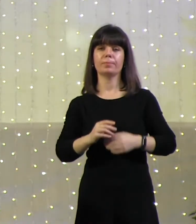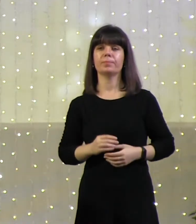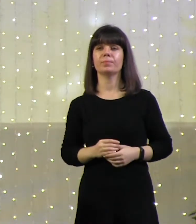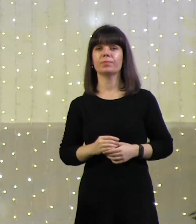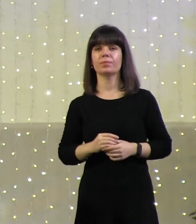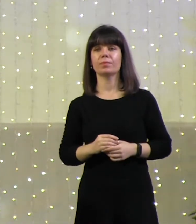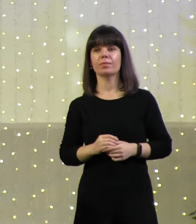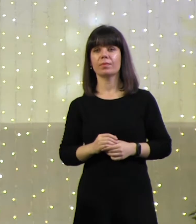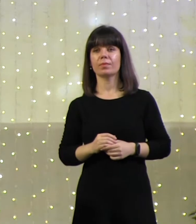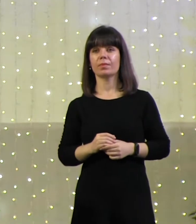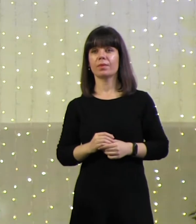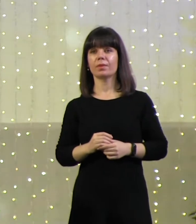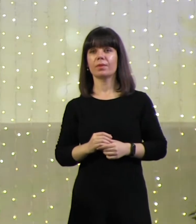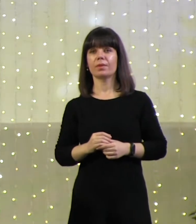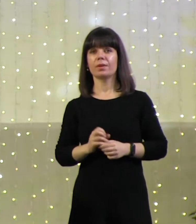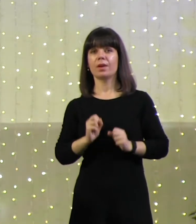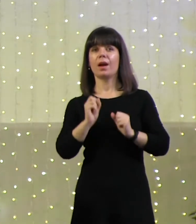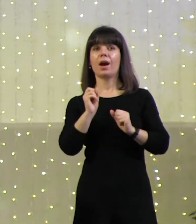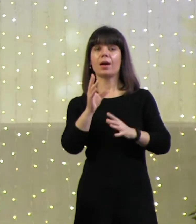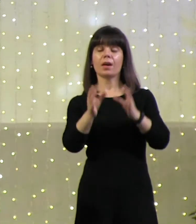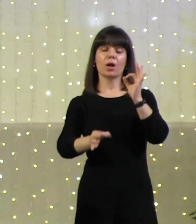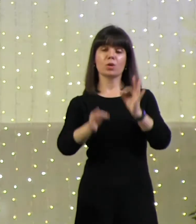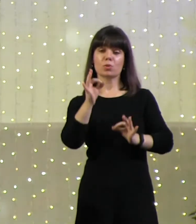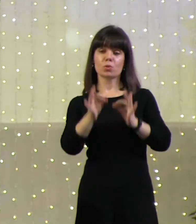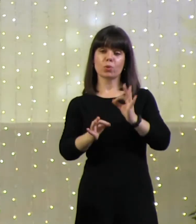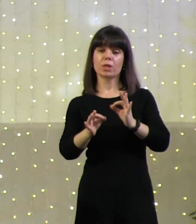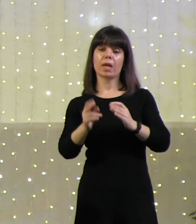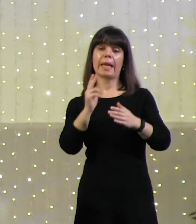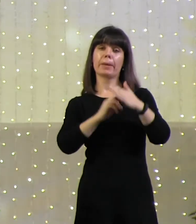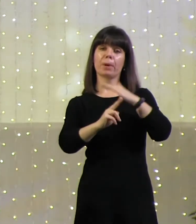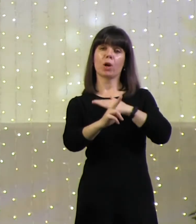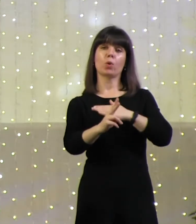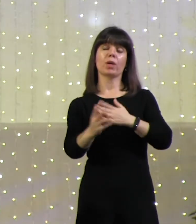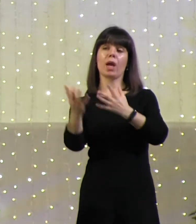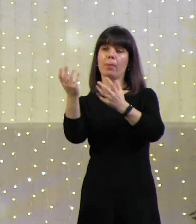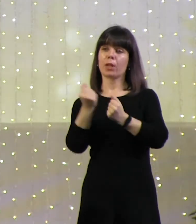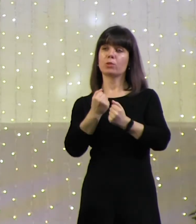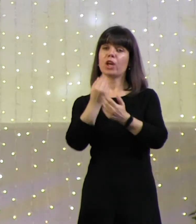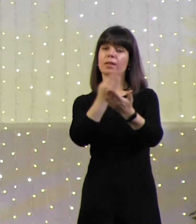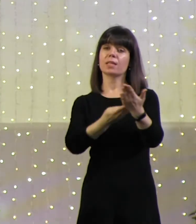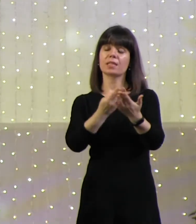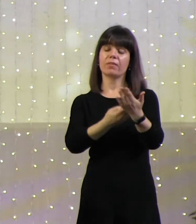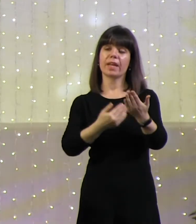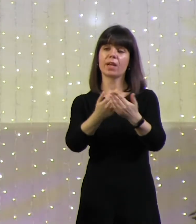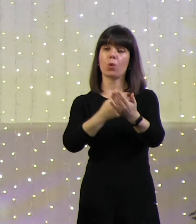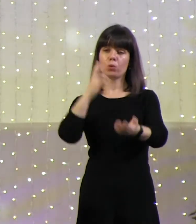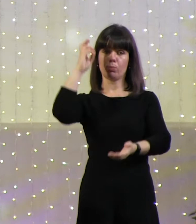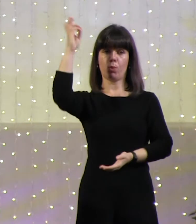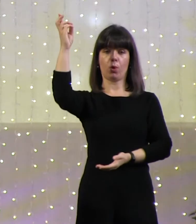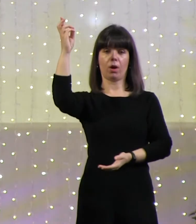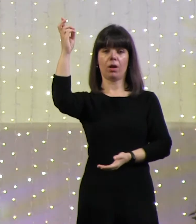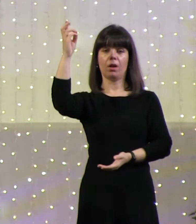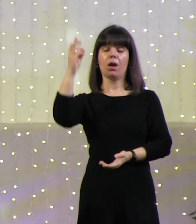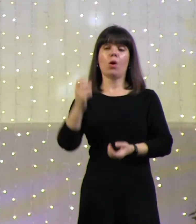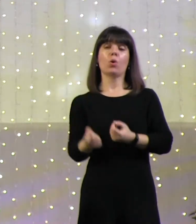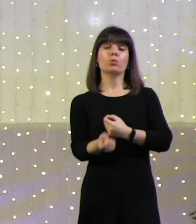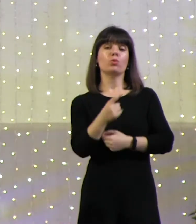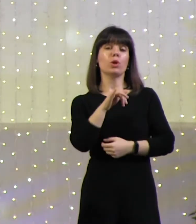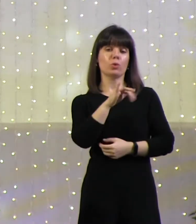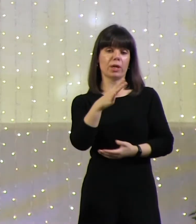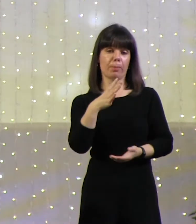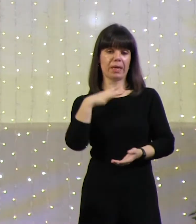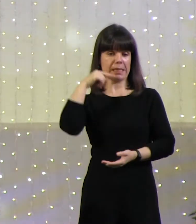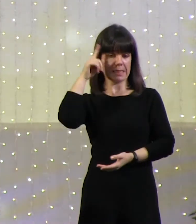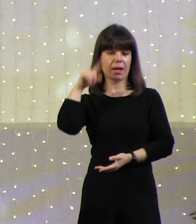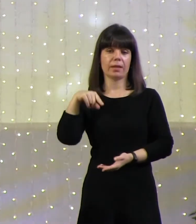А как судьи и пророки получали наставление от Бога? Откуда они знали то, что знали? То, что передавали